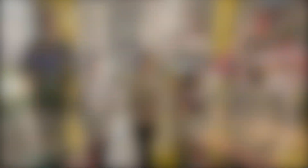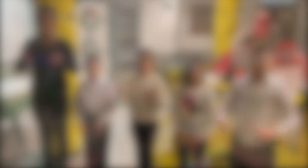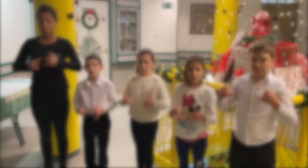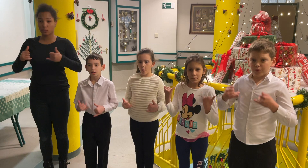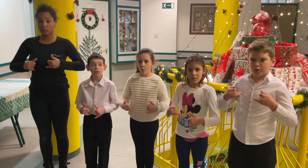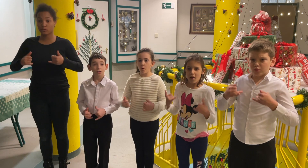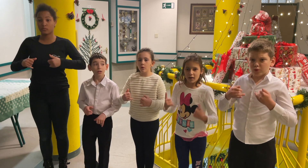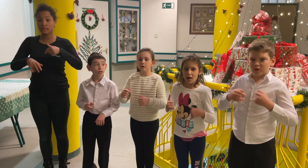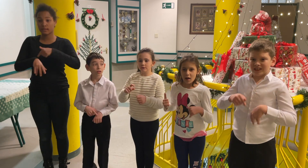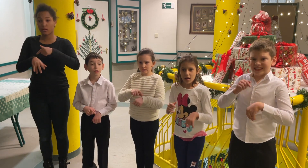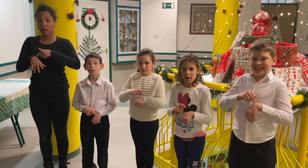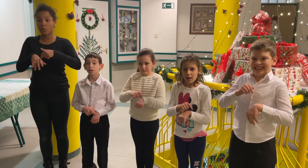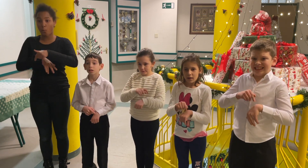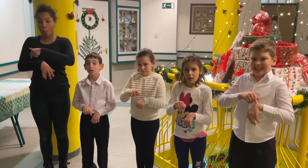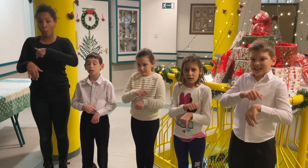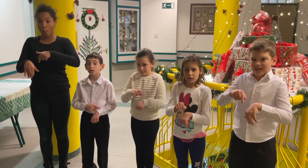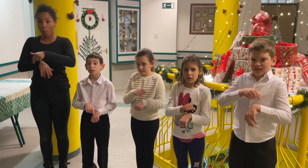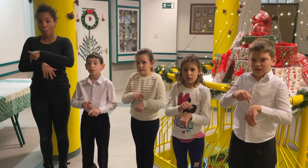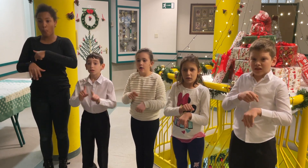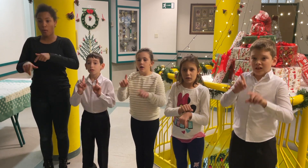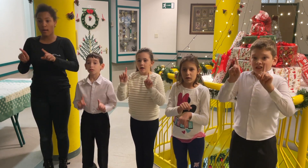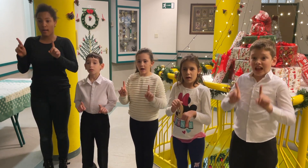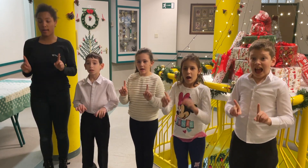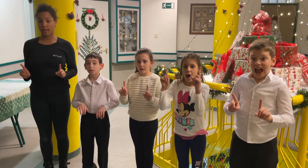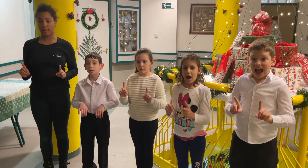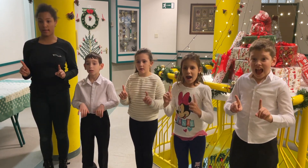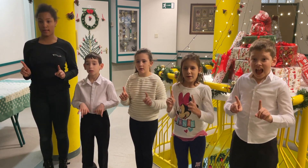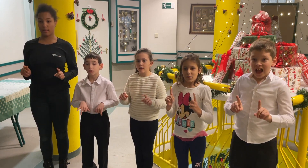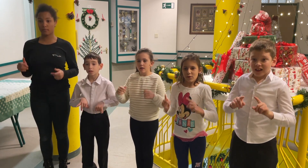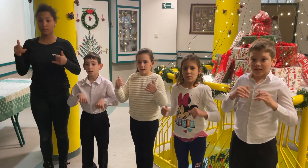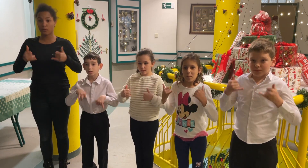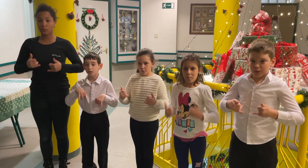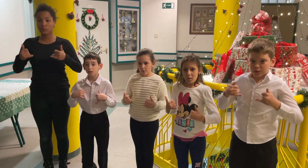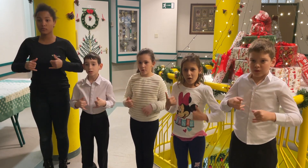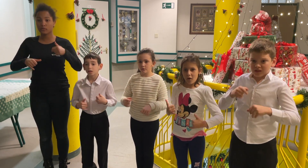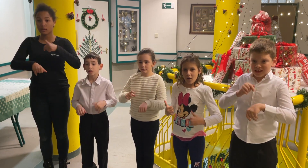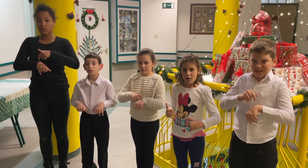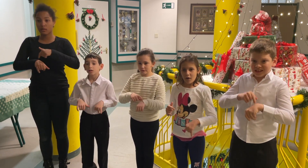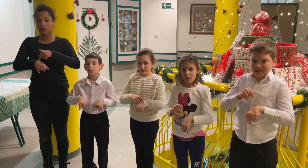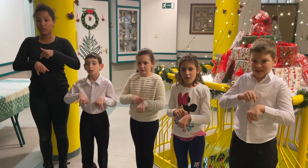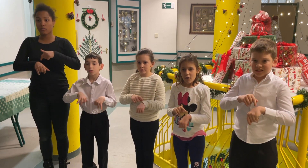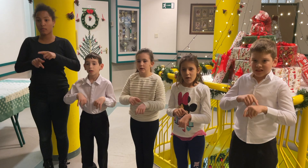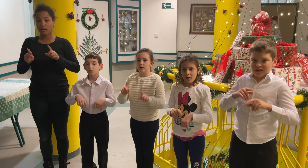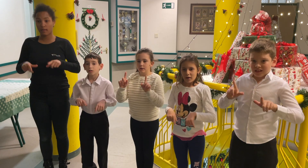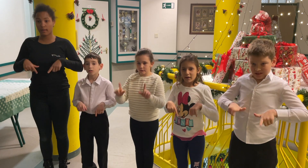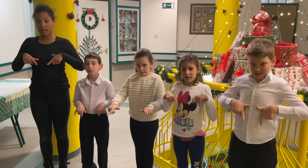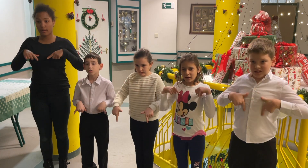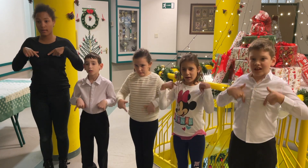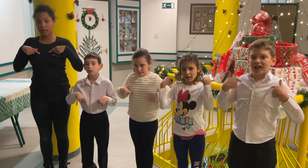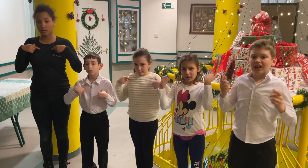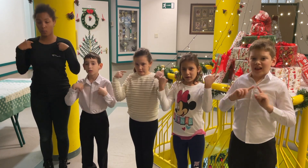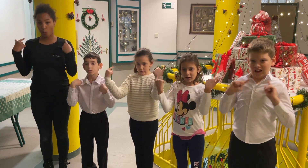Állítsuk meg most az időt, és éljük át a jelen időt.